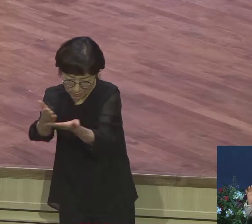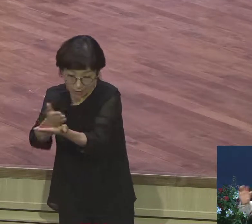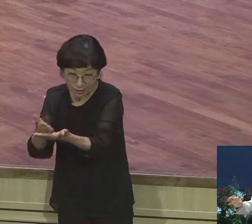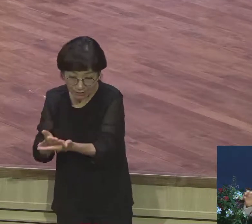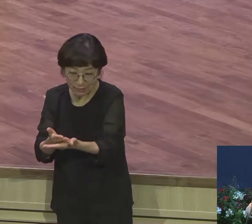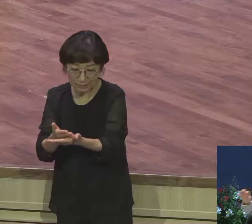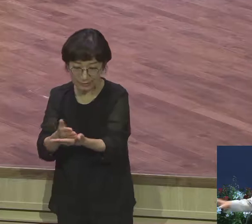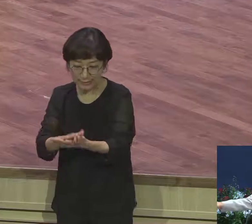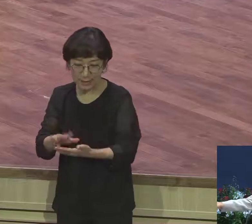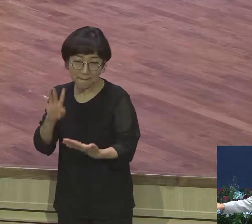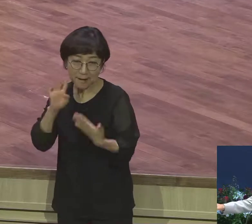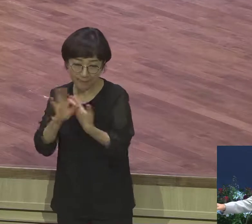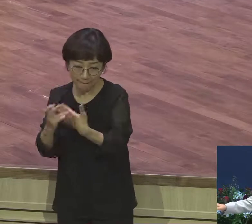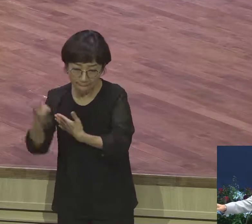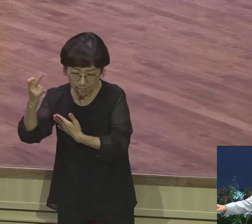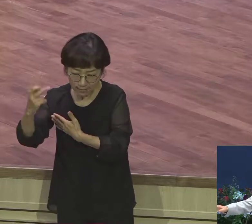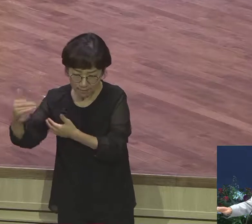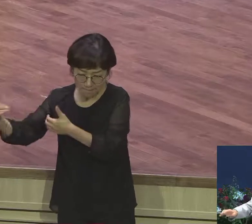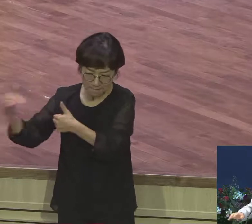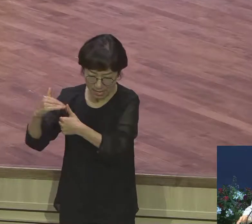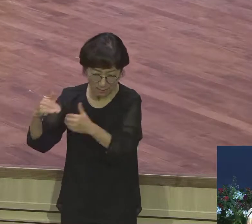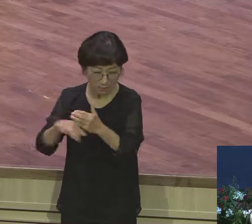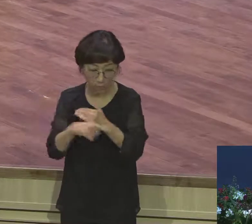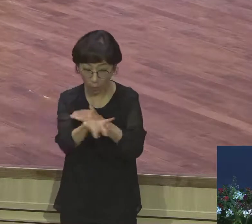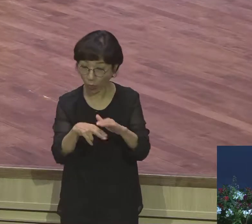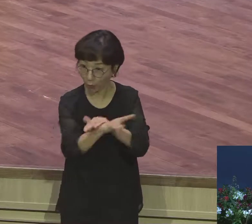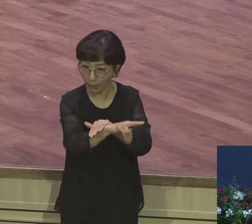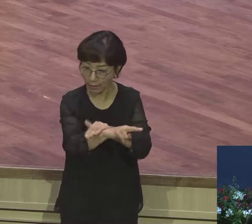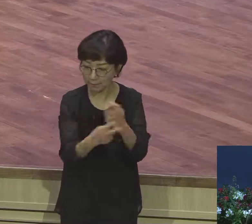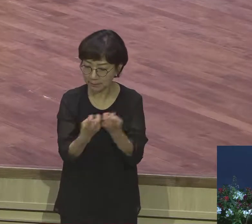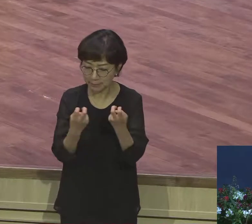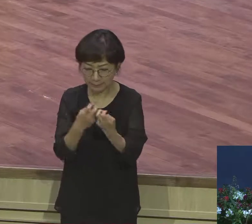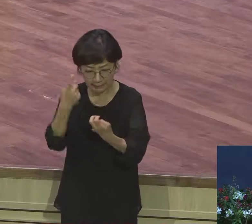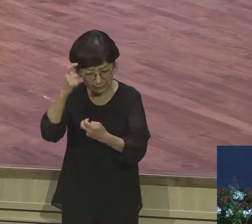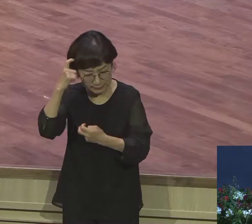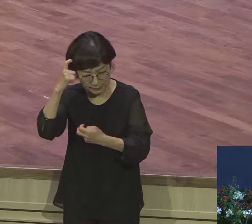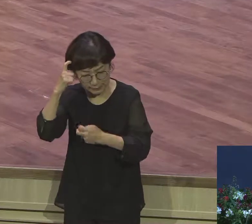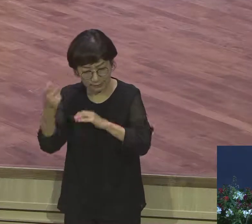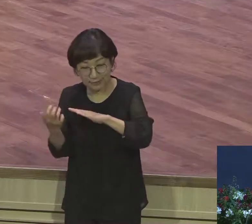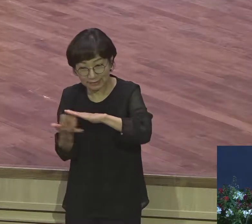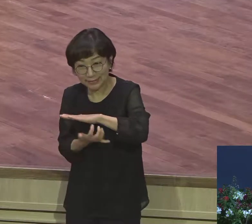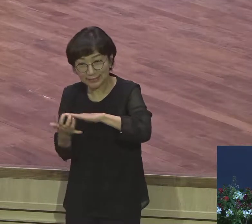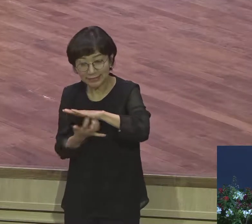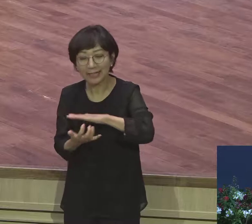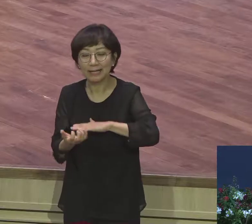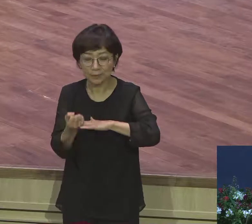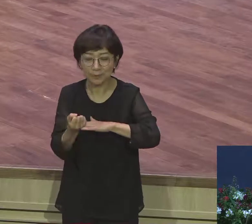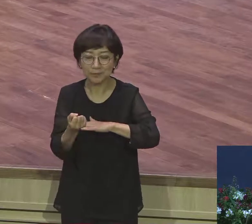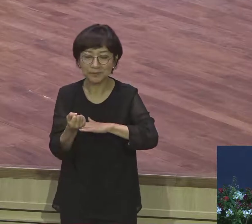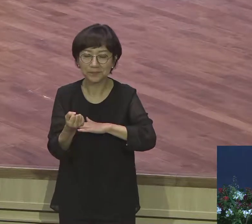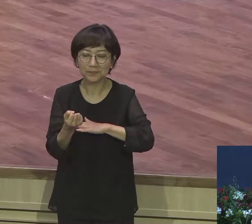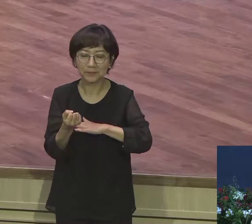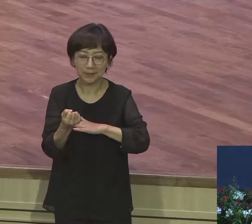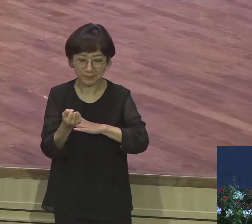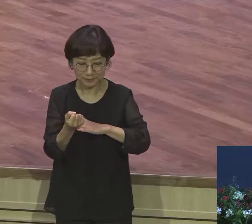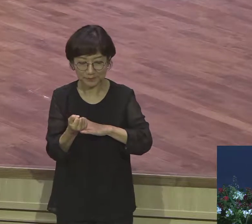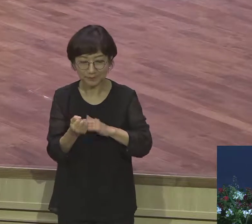공개하면 한쪽은 도망가도록 그리고 국리를 가집니다 그리고 나서 하나님께 야곱이 기도를 합니다 9절로